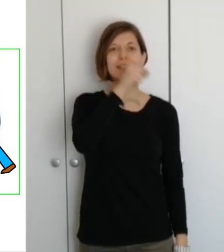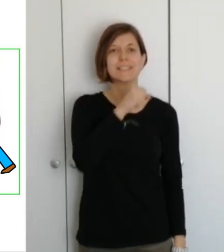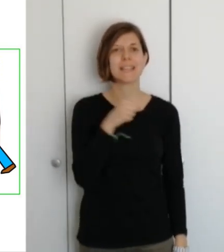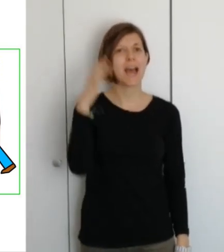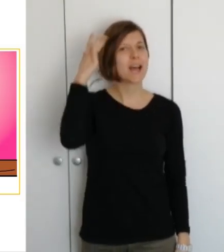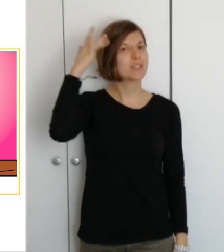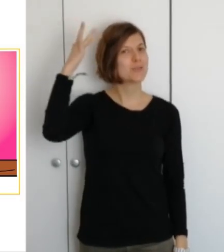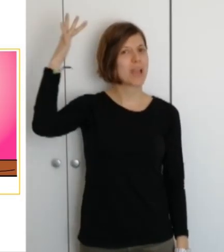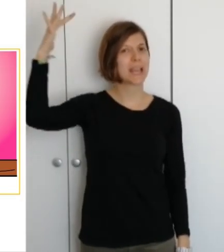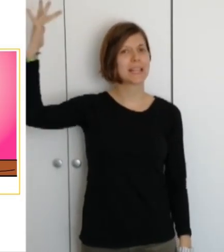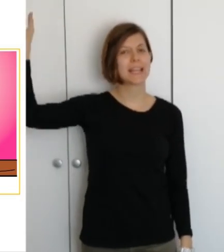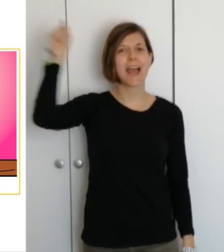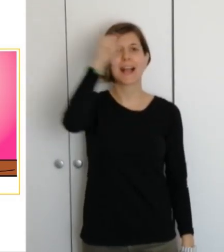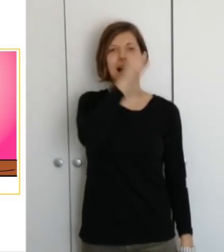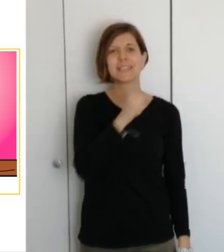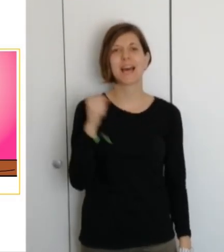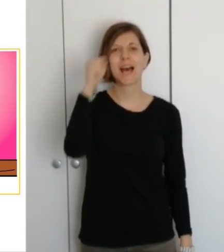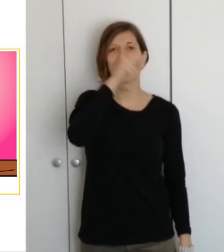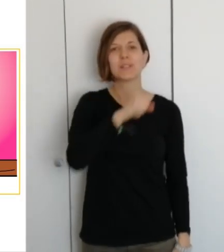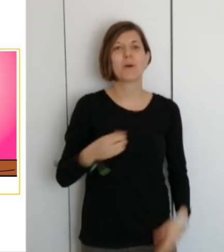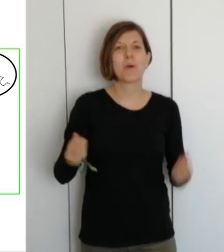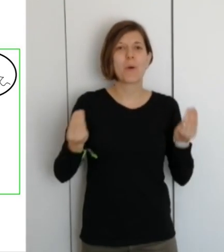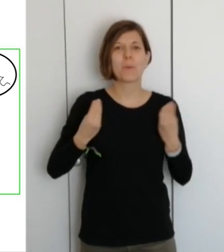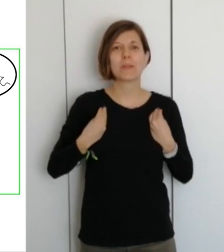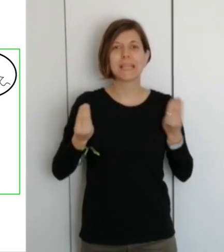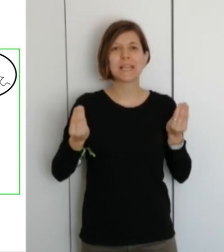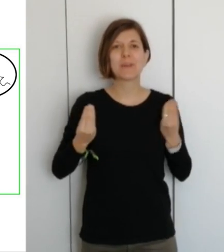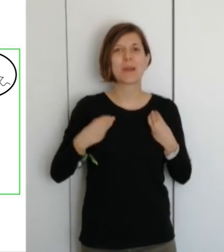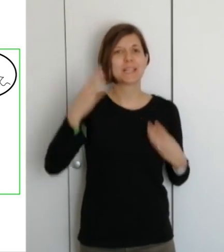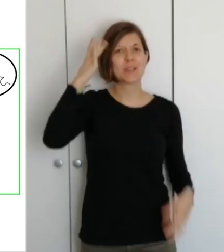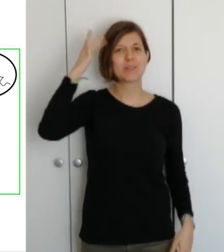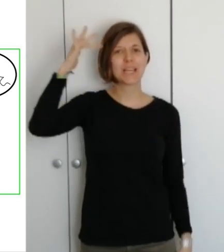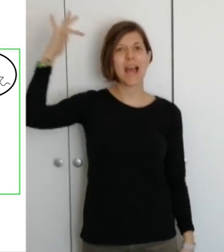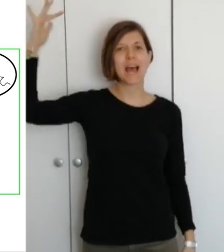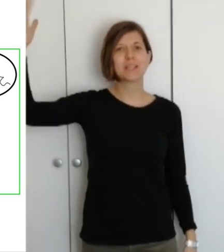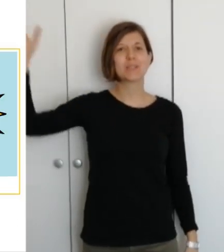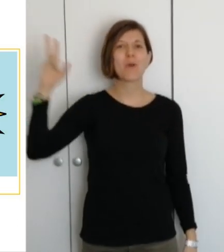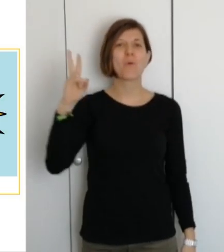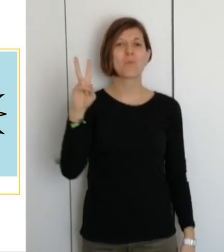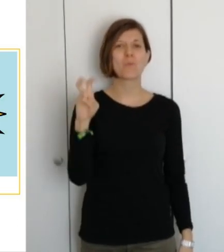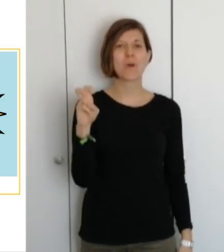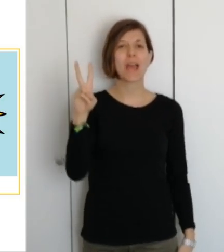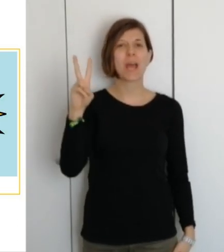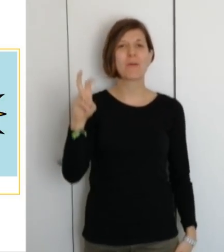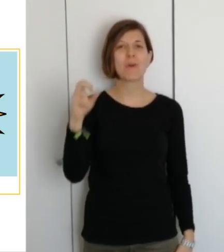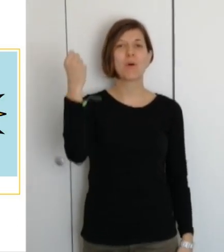canta, sueña cantando Vive soñando un nuevo